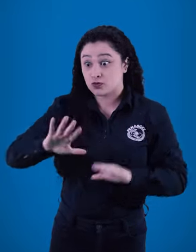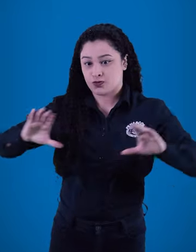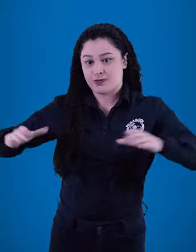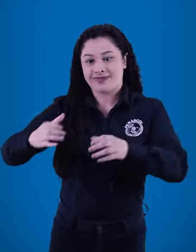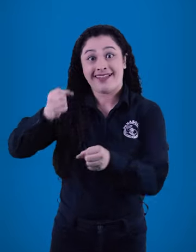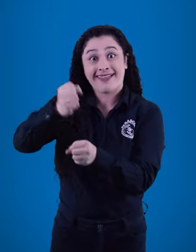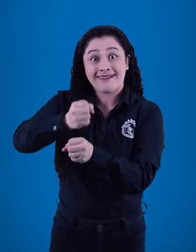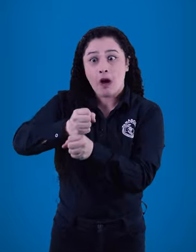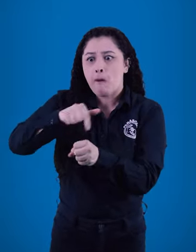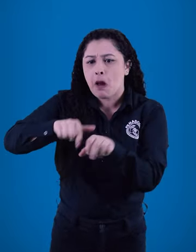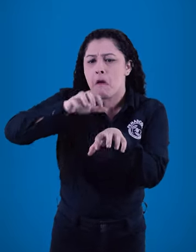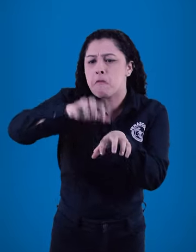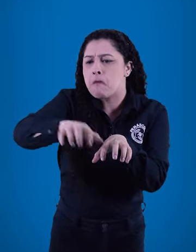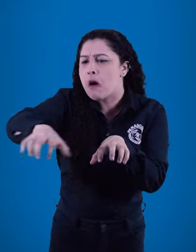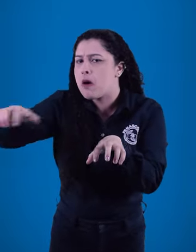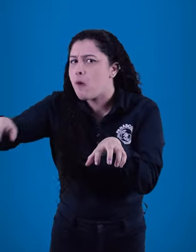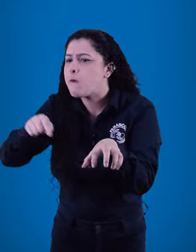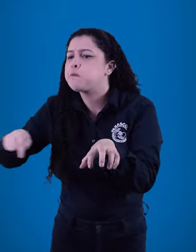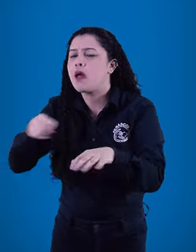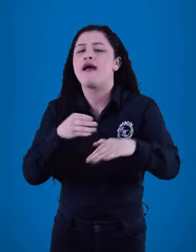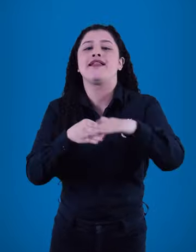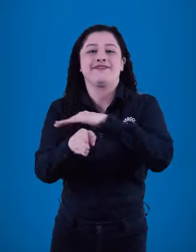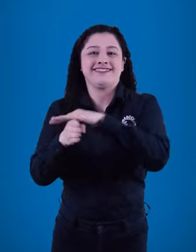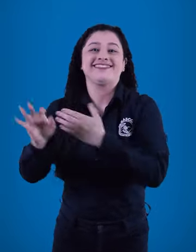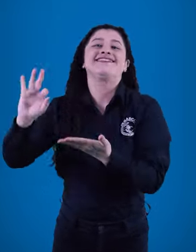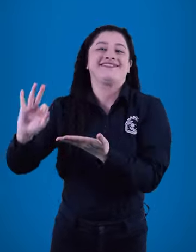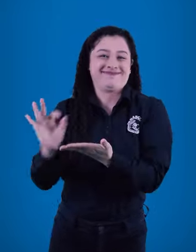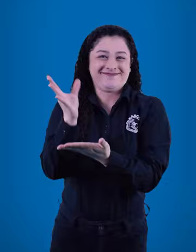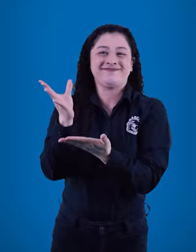Accesibilidad en las agencias de empleo con la herramienta Servir